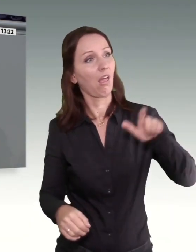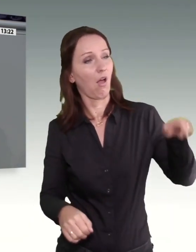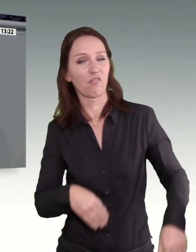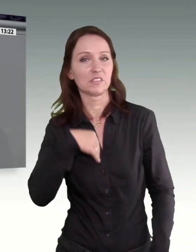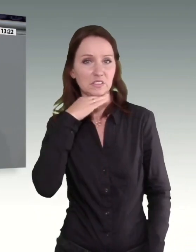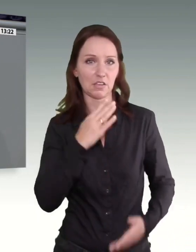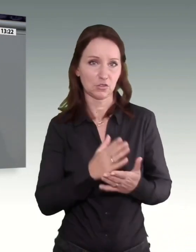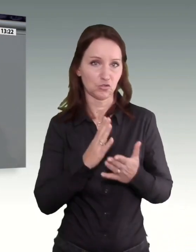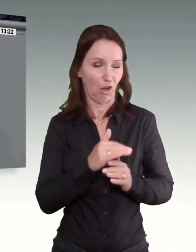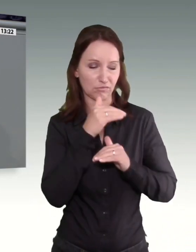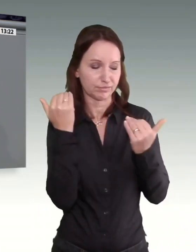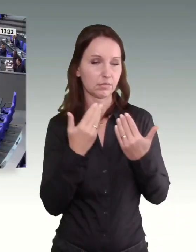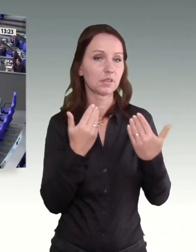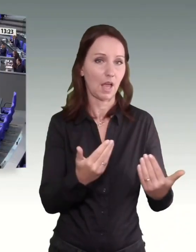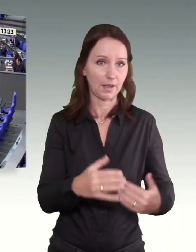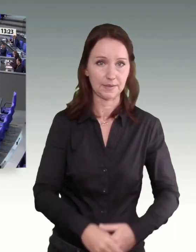Dankeschön.